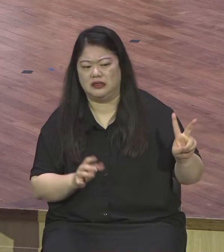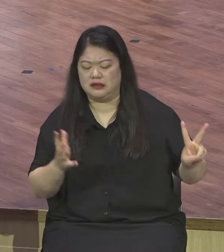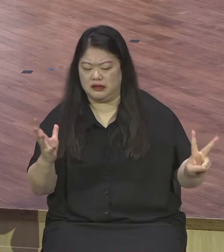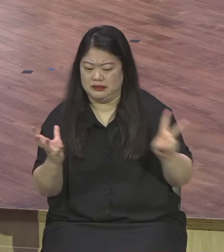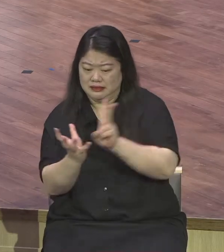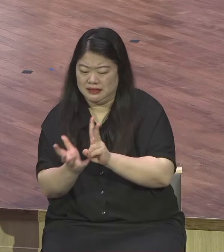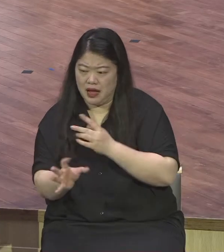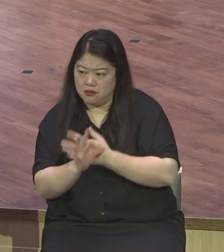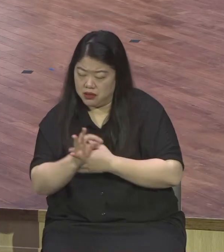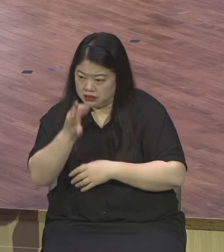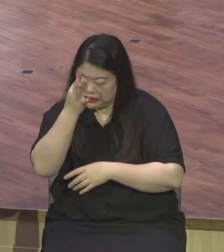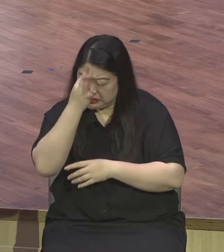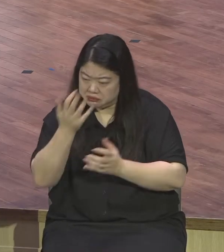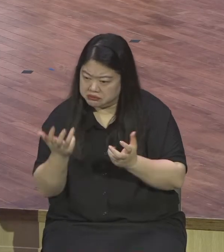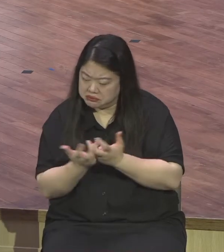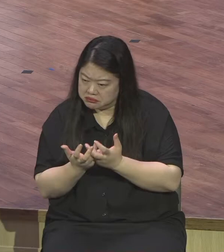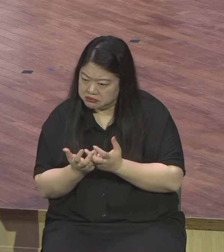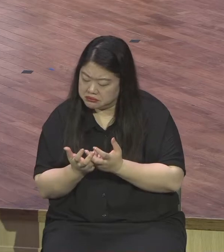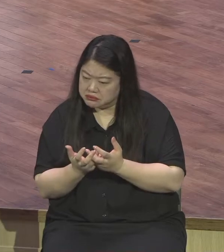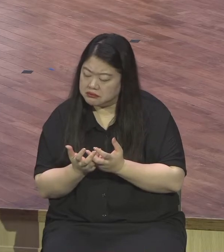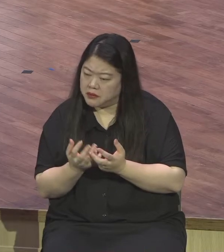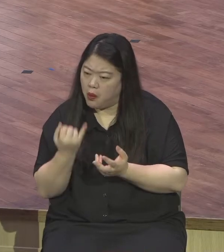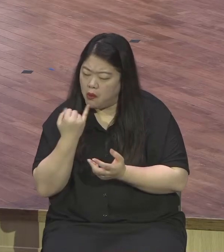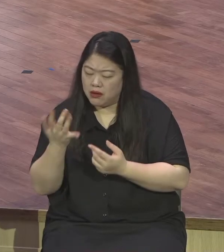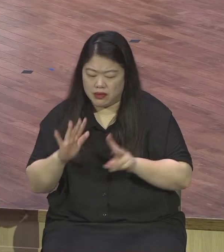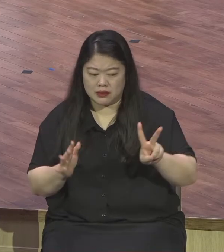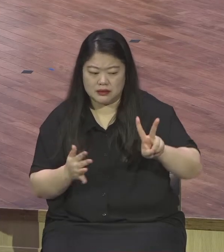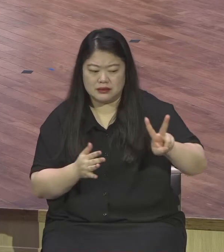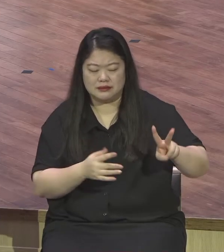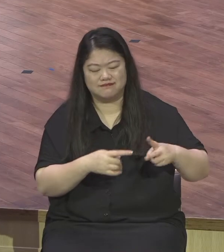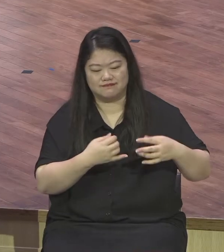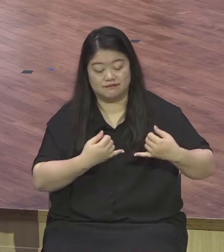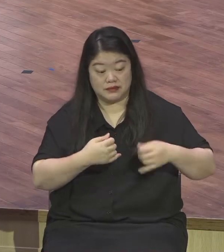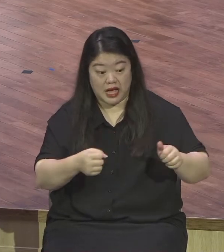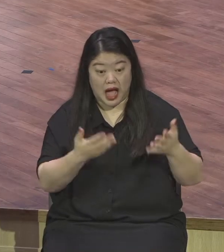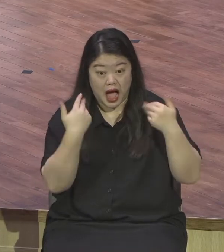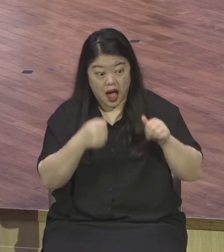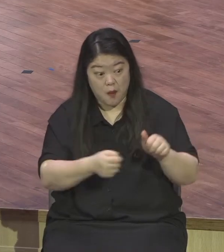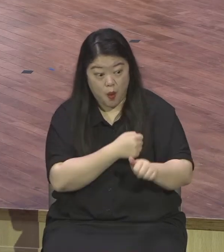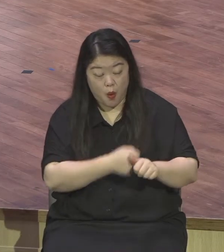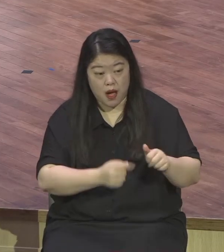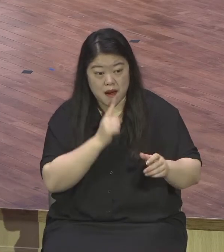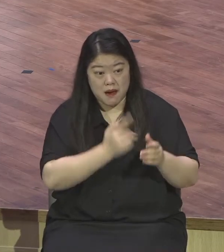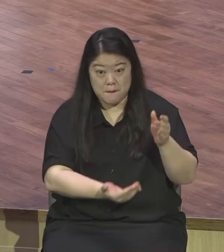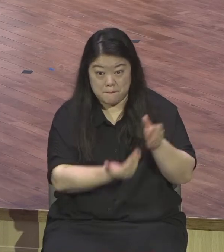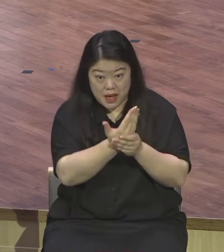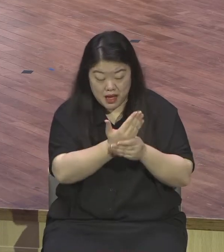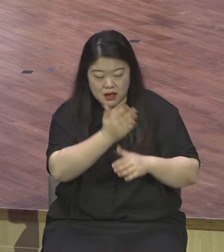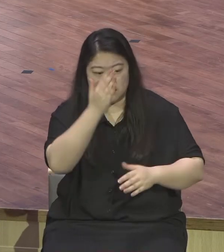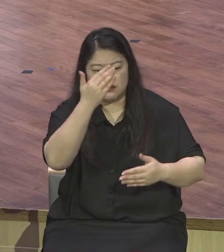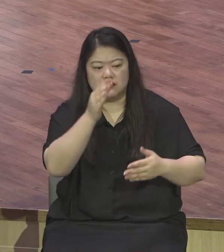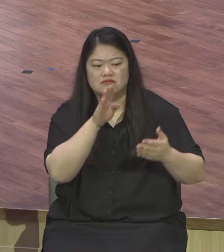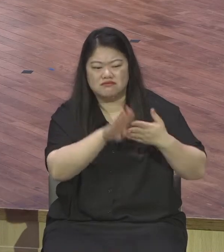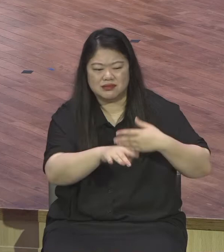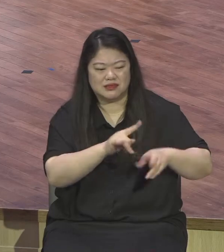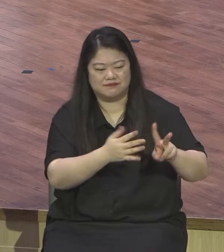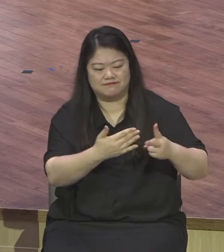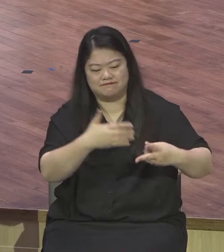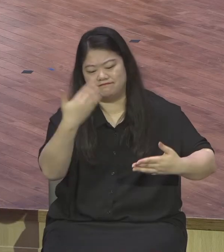속에서도 전략이 확 떨어져 버렸어요. 여기에서도 김연경 선수 중심으로 어디까지 갔냐